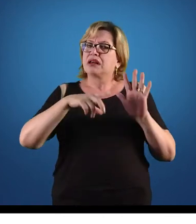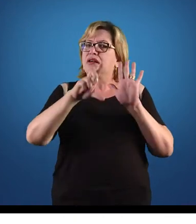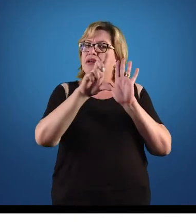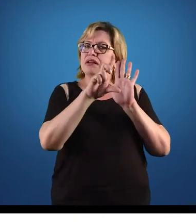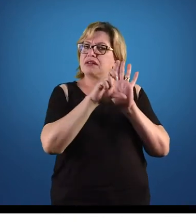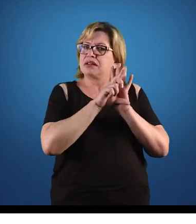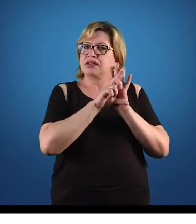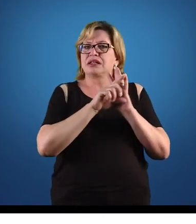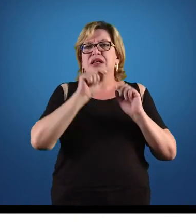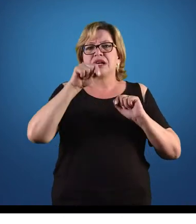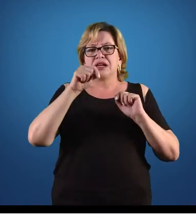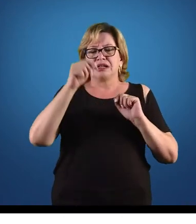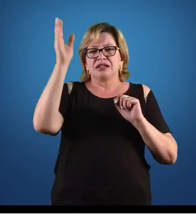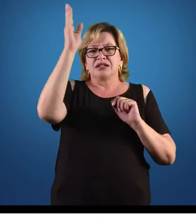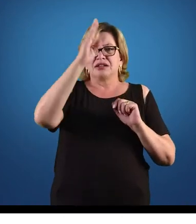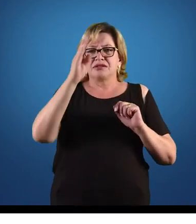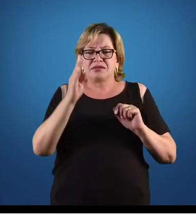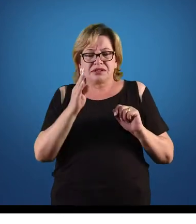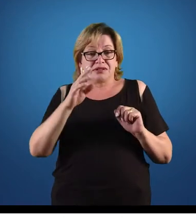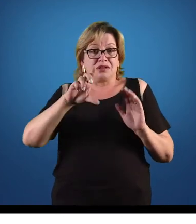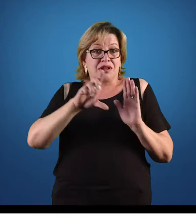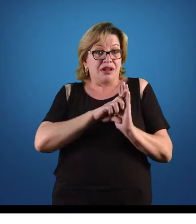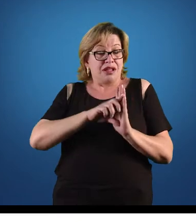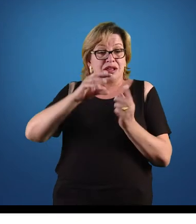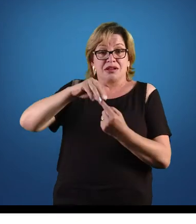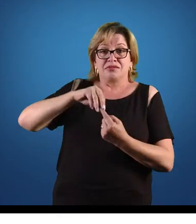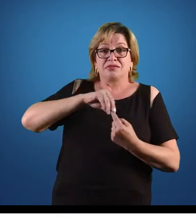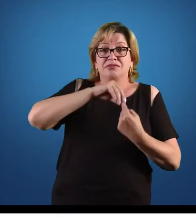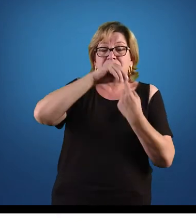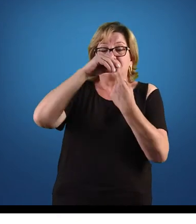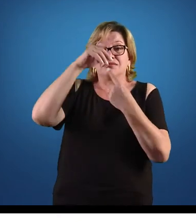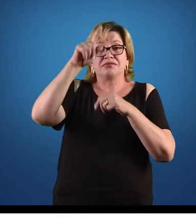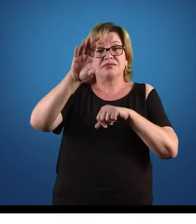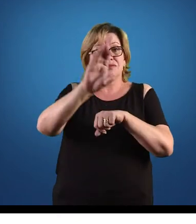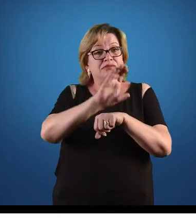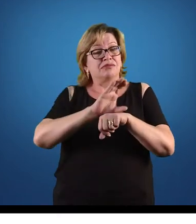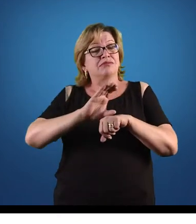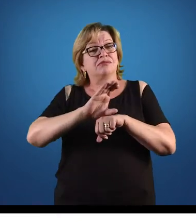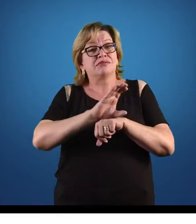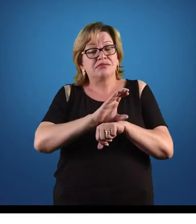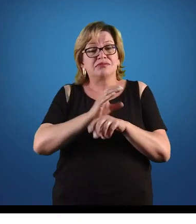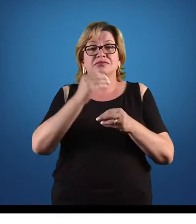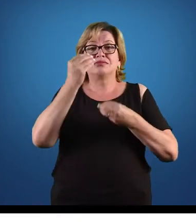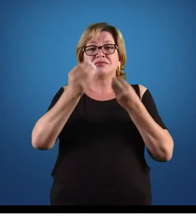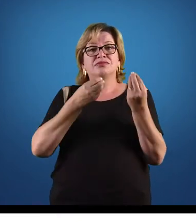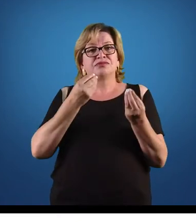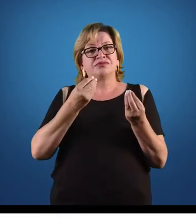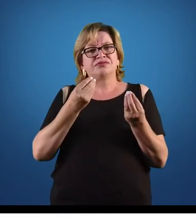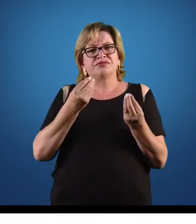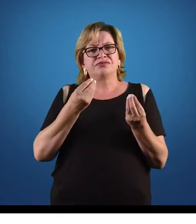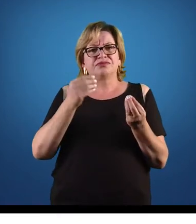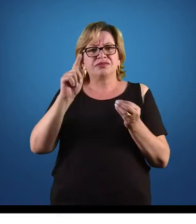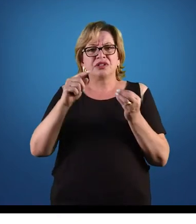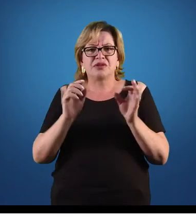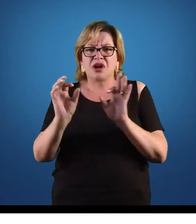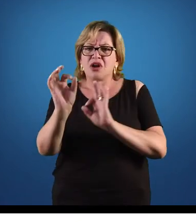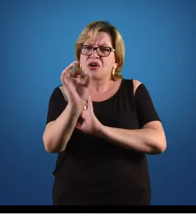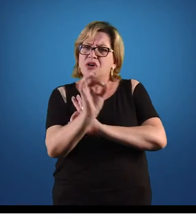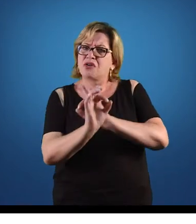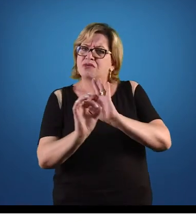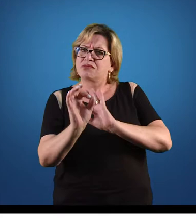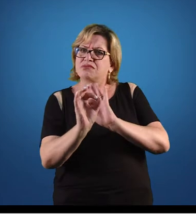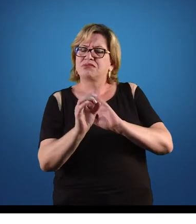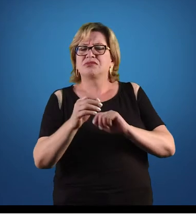A nossa lei maior, como vocês já sabem, é a Constituição Federal. Então, essa ordem